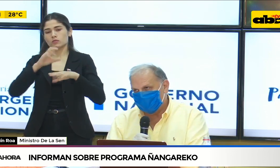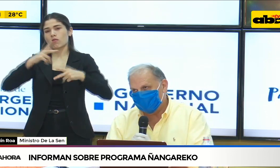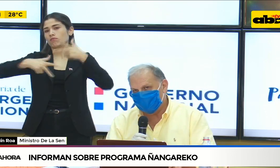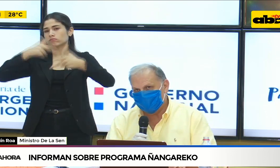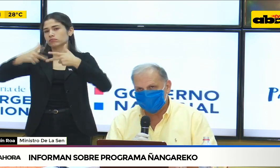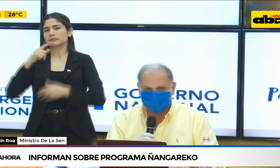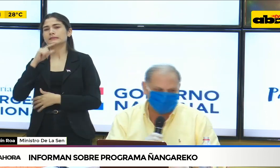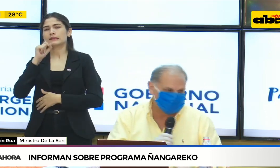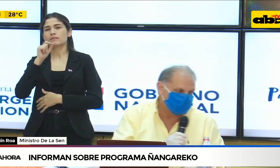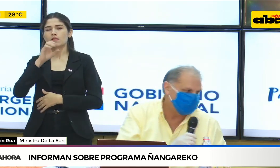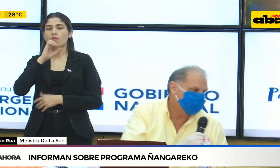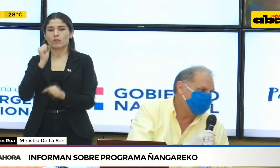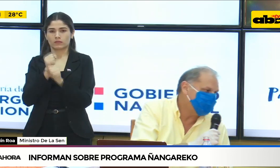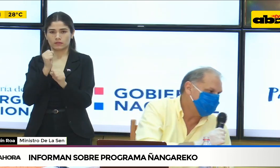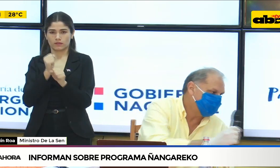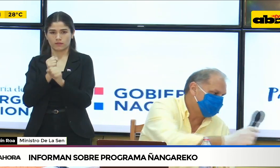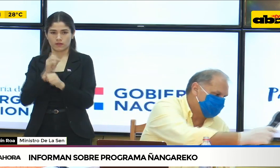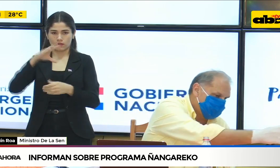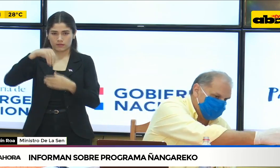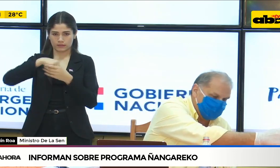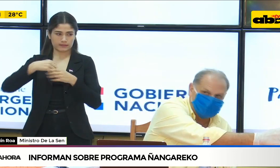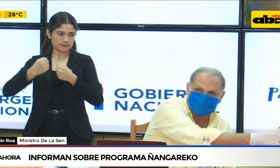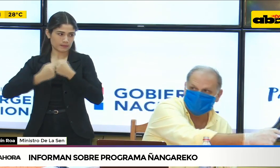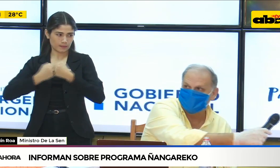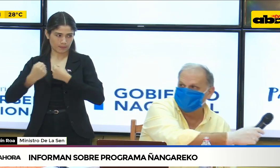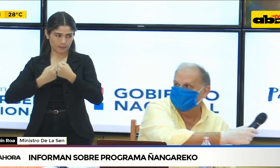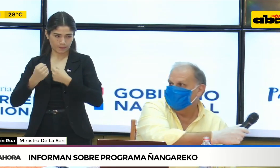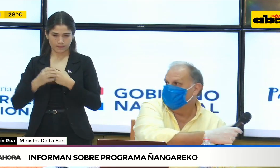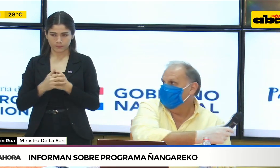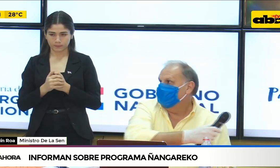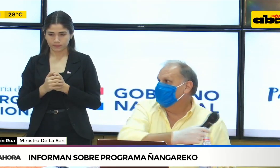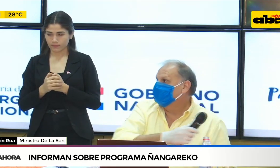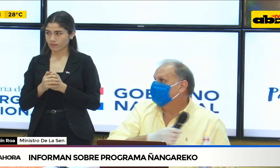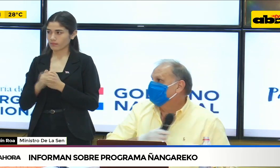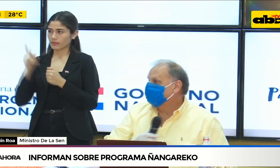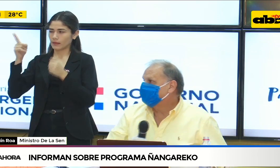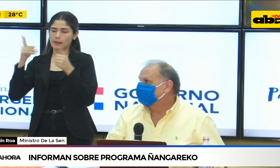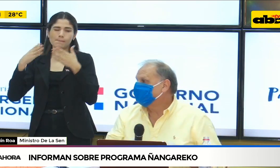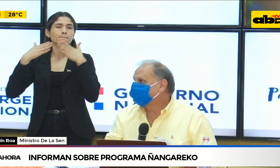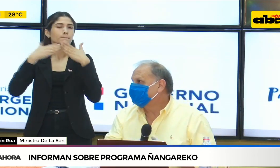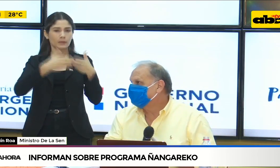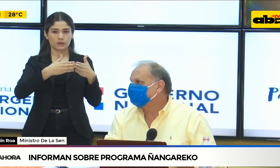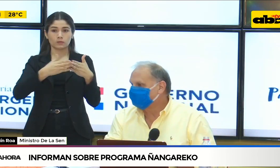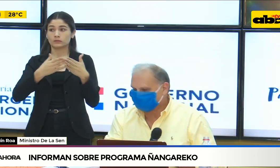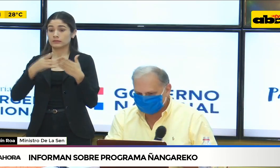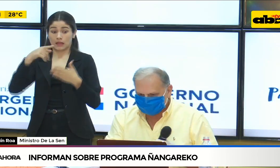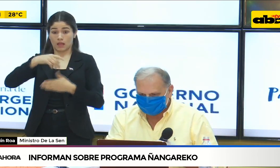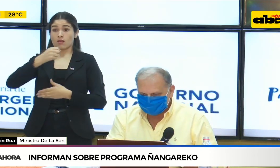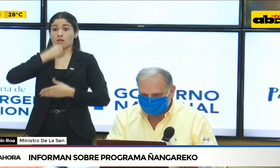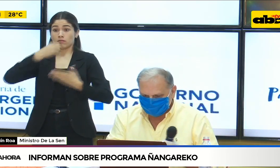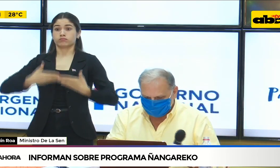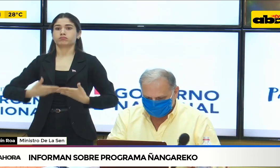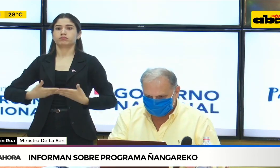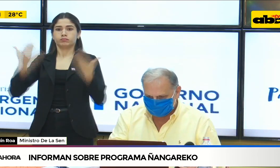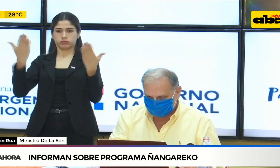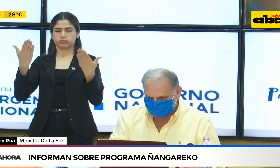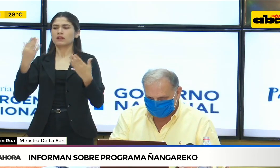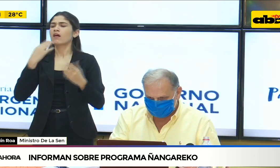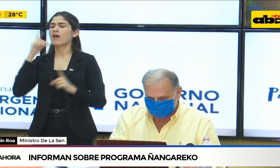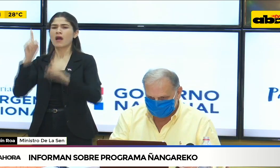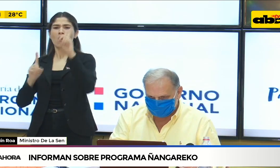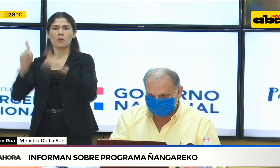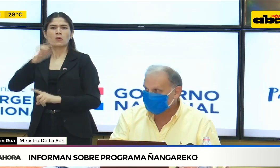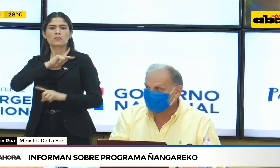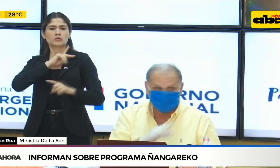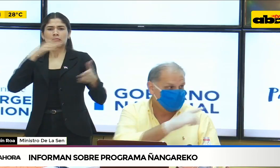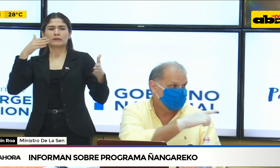el Gabinete Social. Ministro, justamente eso es lo que menciona, la gente está viendo esto en vivo y que no pueden acceder a la página, la